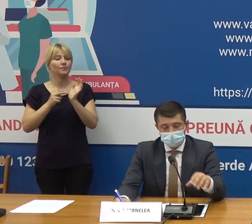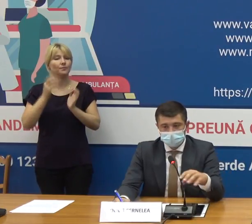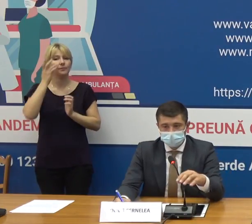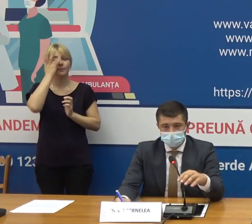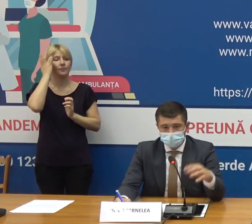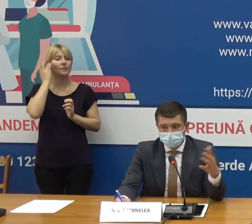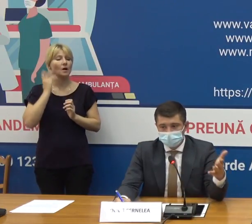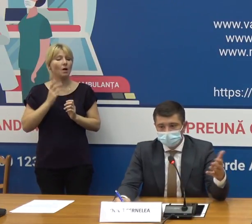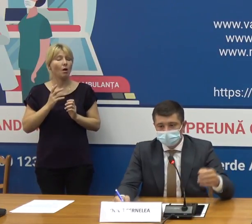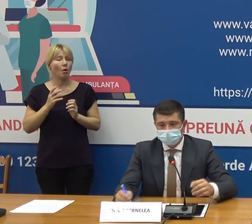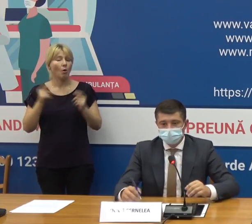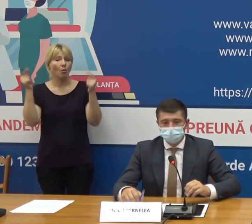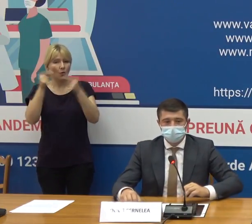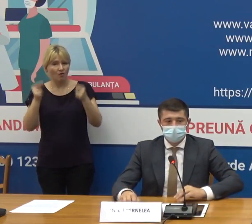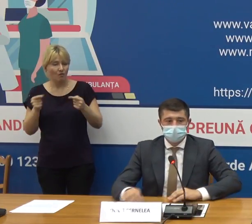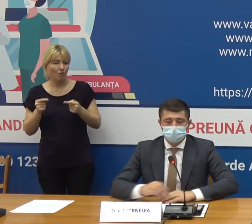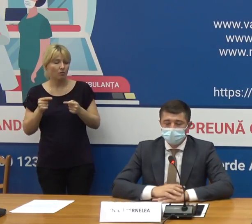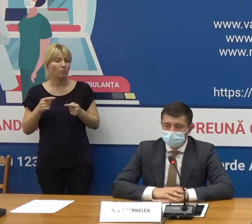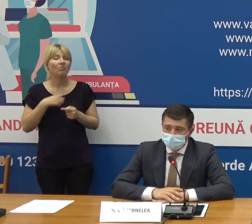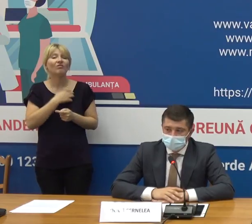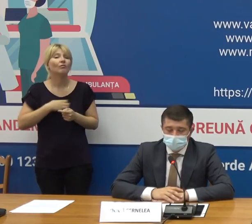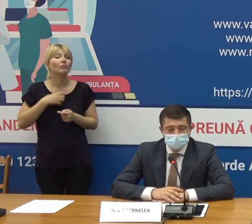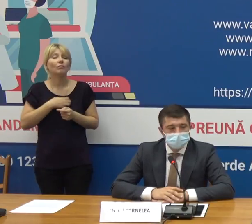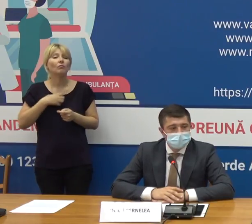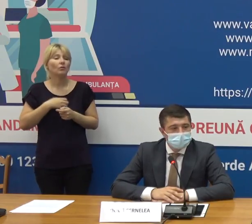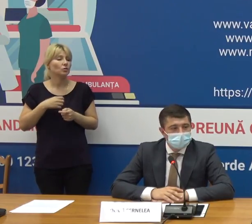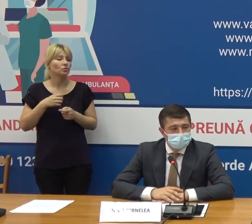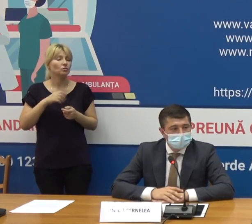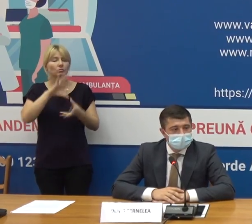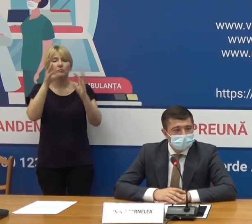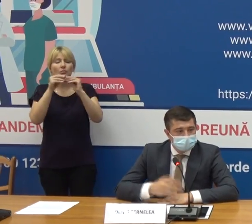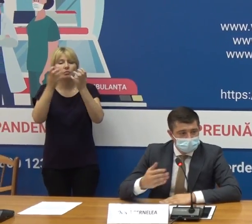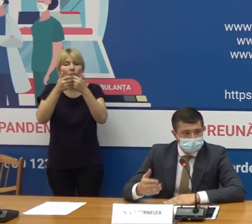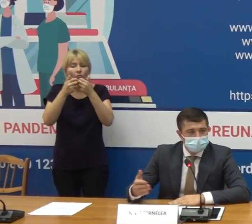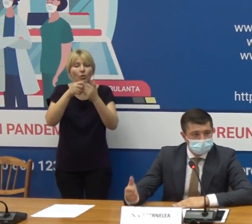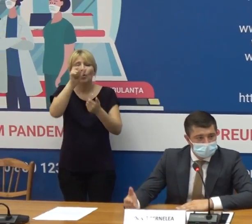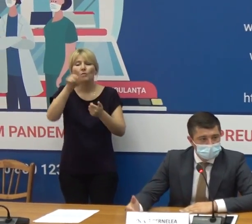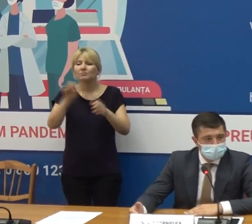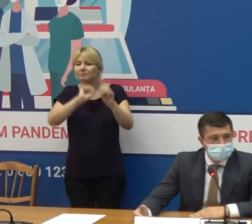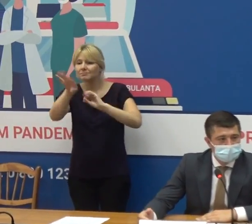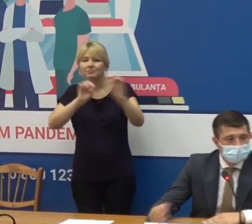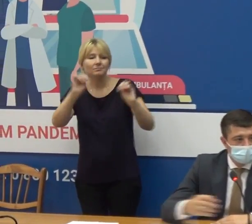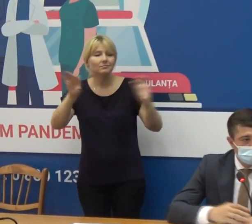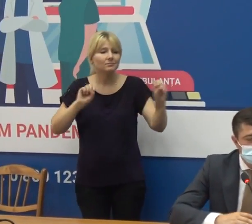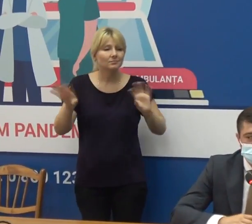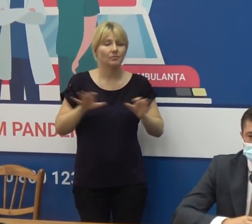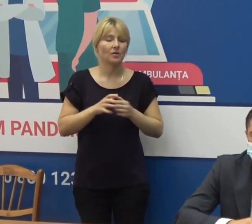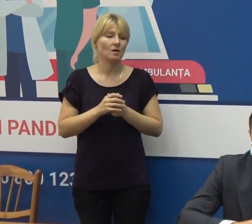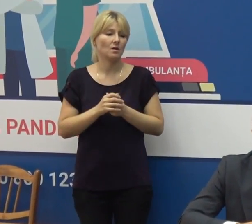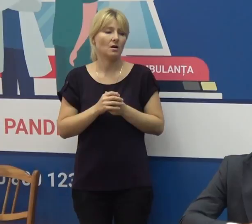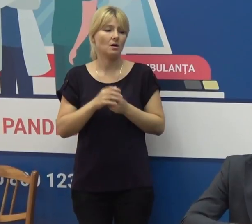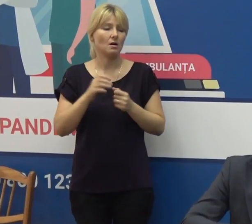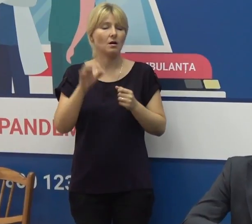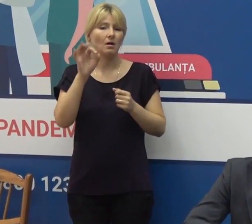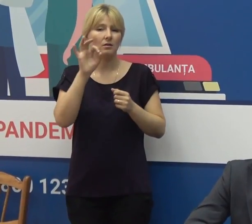conform în principiu numărul de populații distribuția vaccinului se efectuează